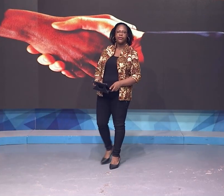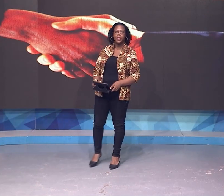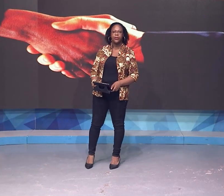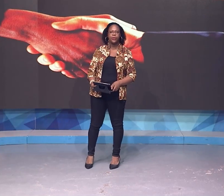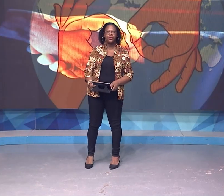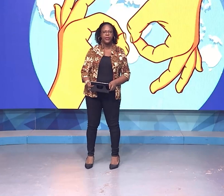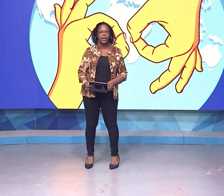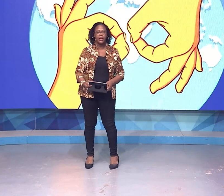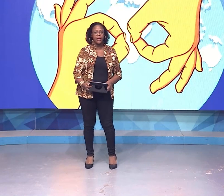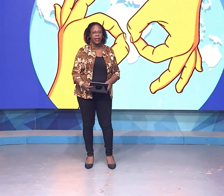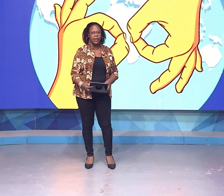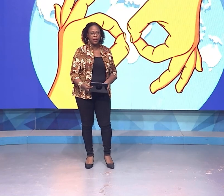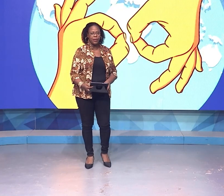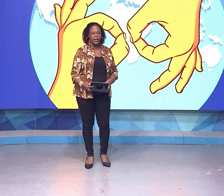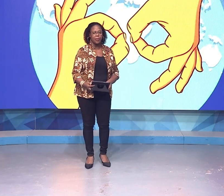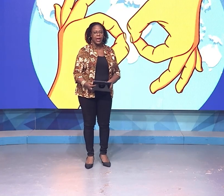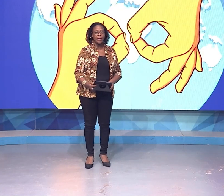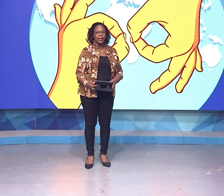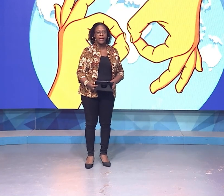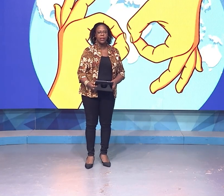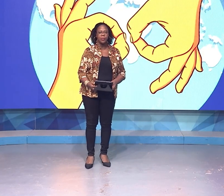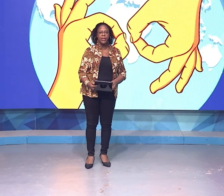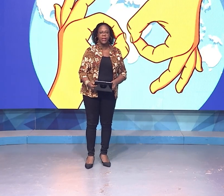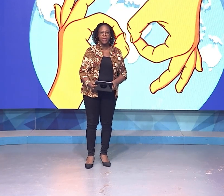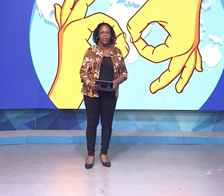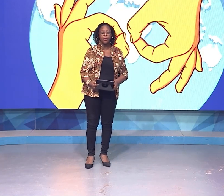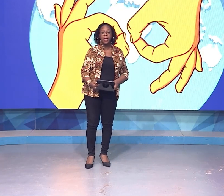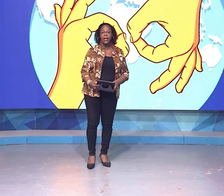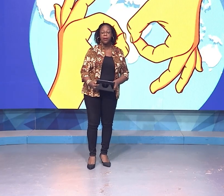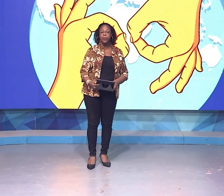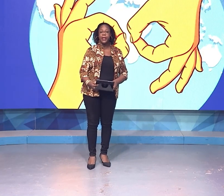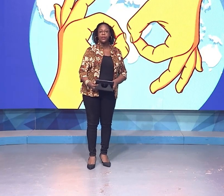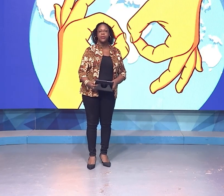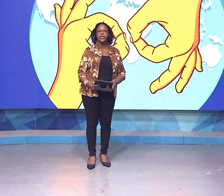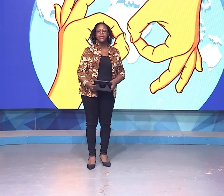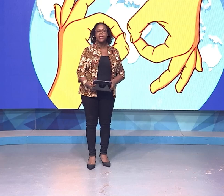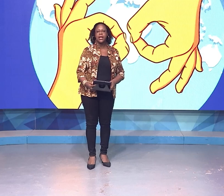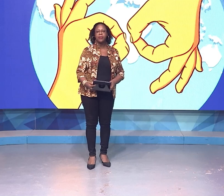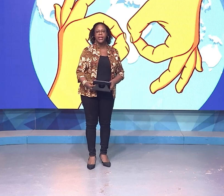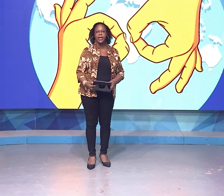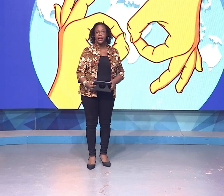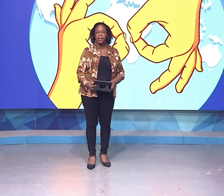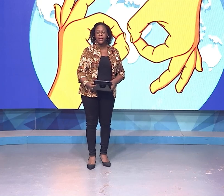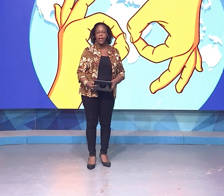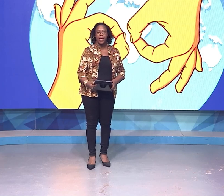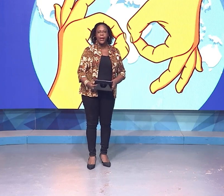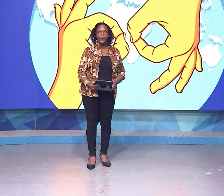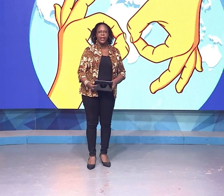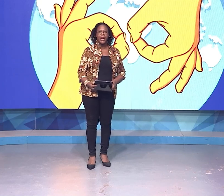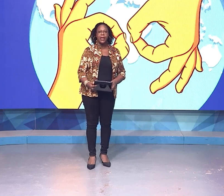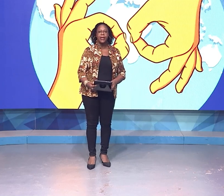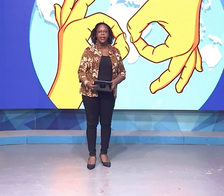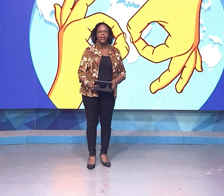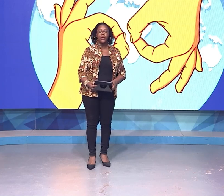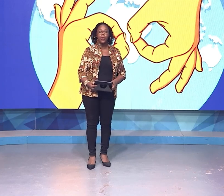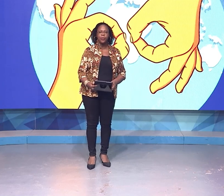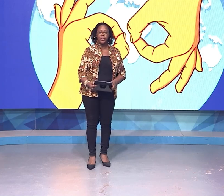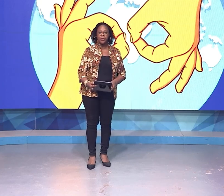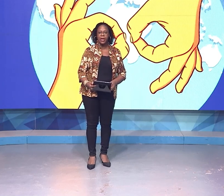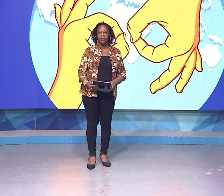Wereld Dovendag en de Dag van de Gebarentaal bieden een belangrijk moment om stil te staan bij de rechten, uitdagingen en de onmisbare